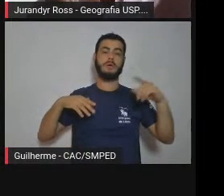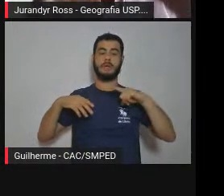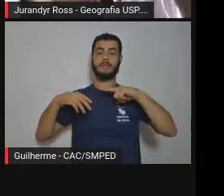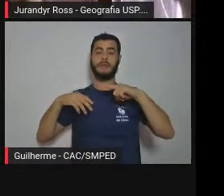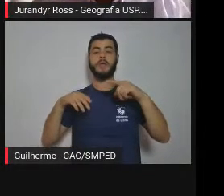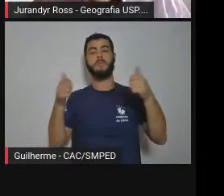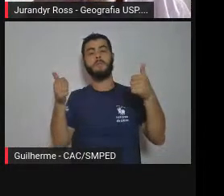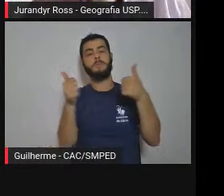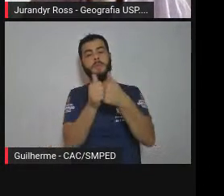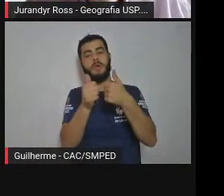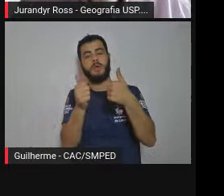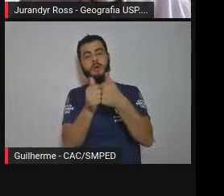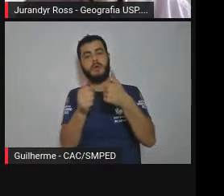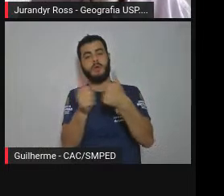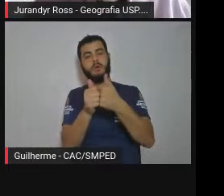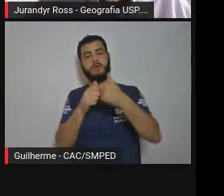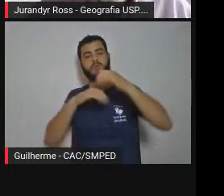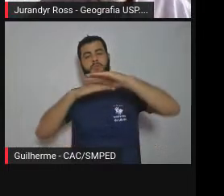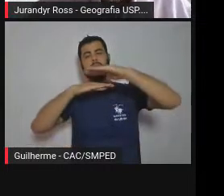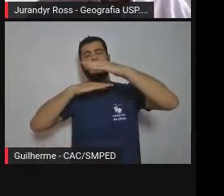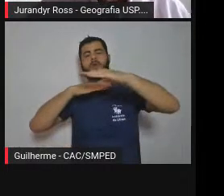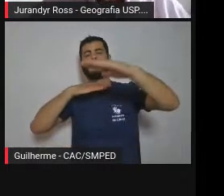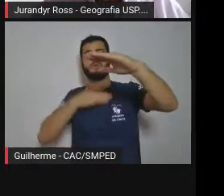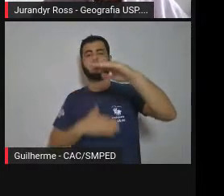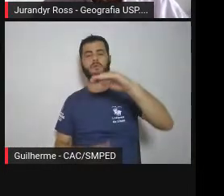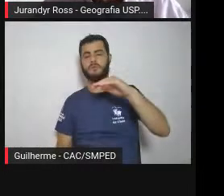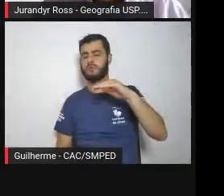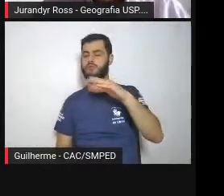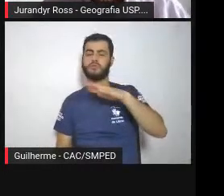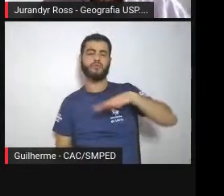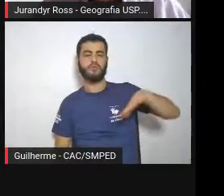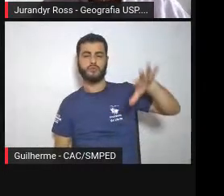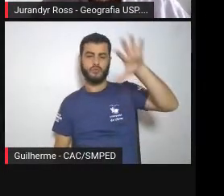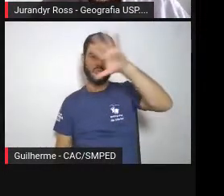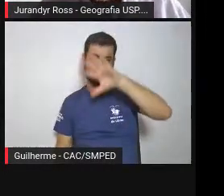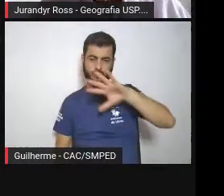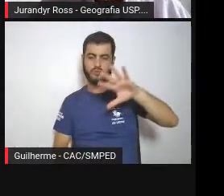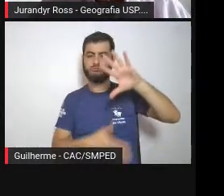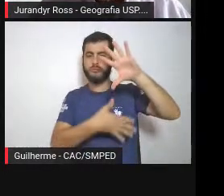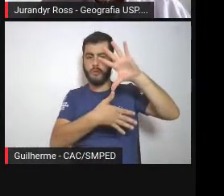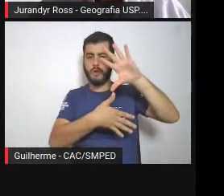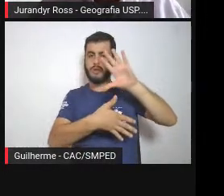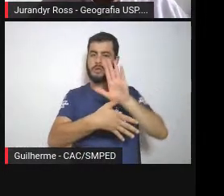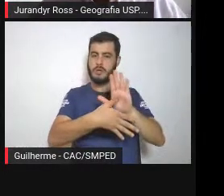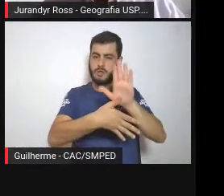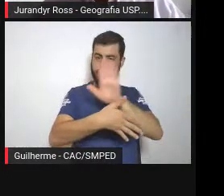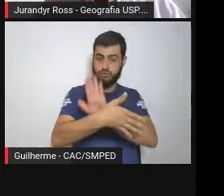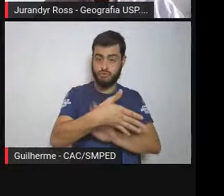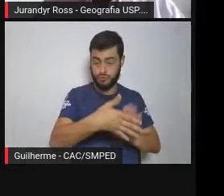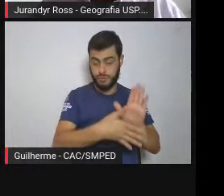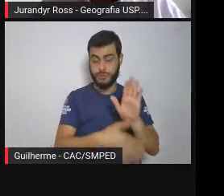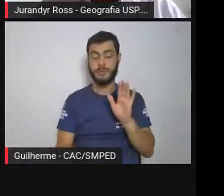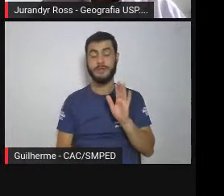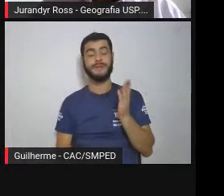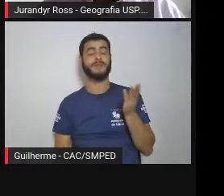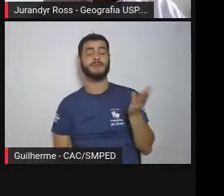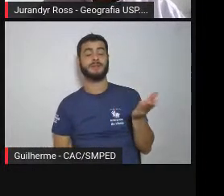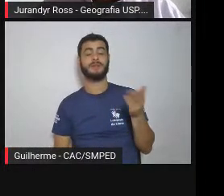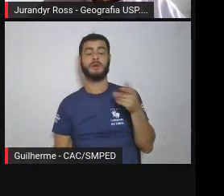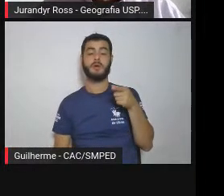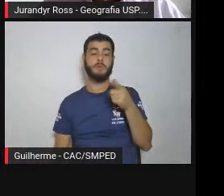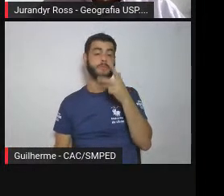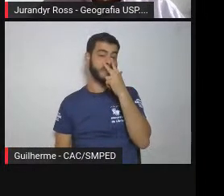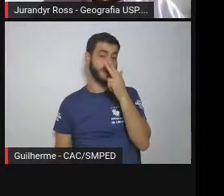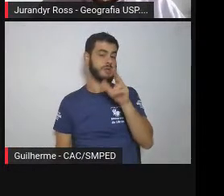esse é o contexto geológico, geomorfológico, que a paisagem do Pico do